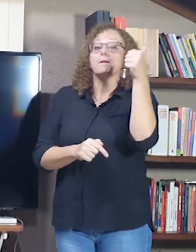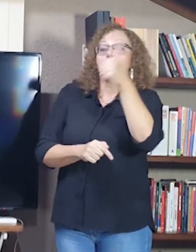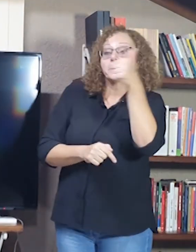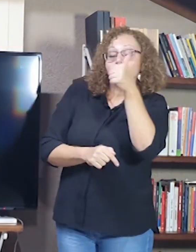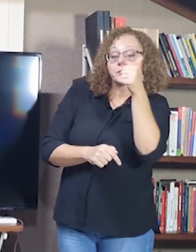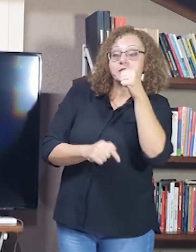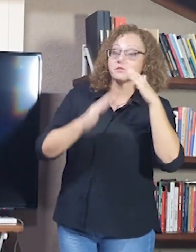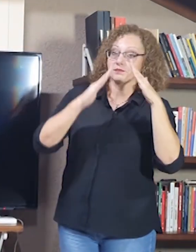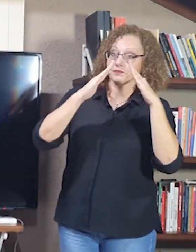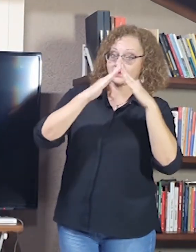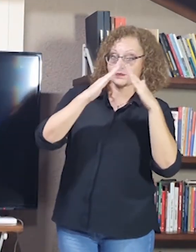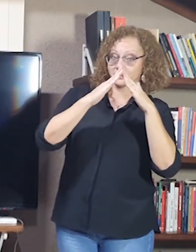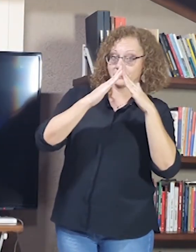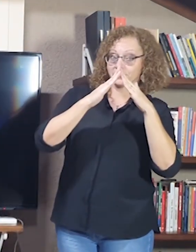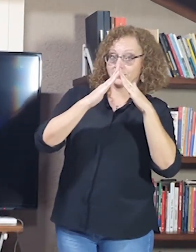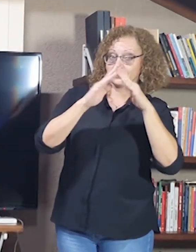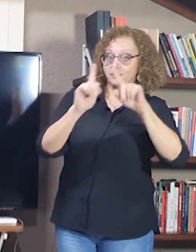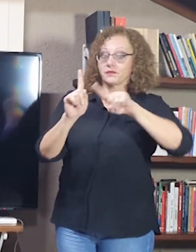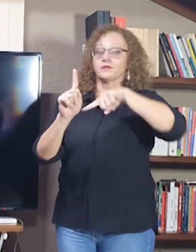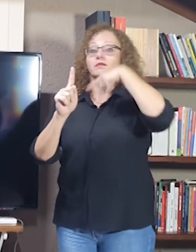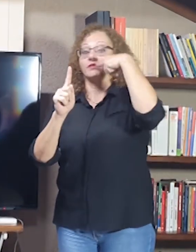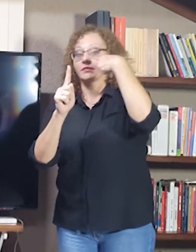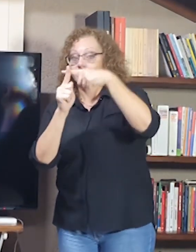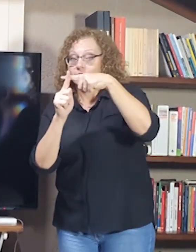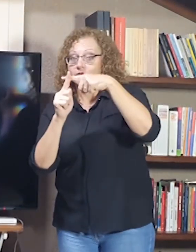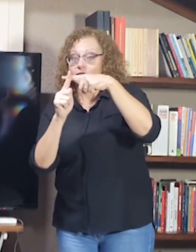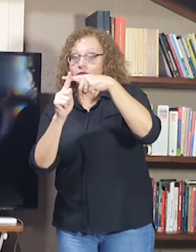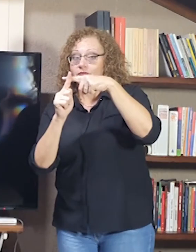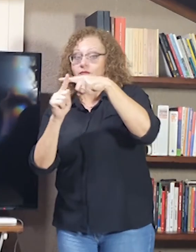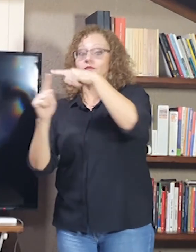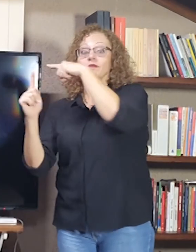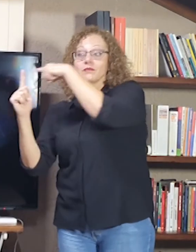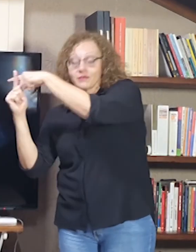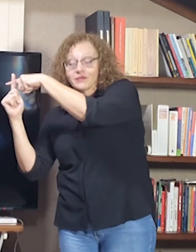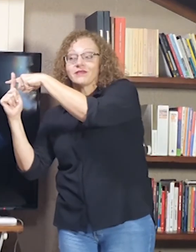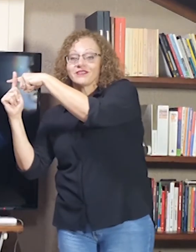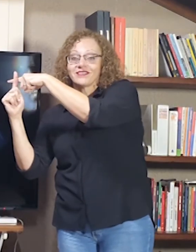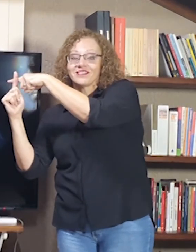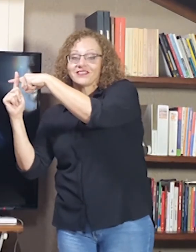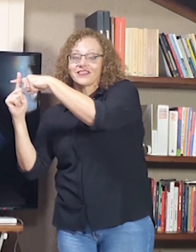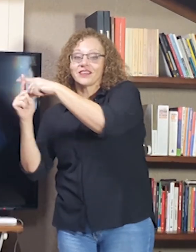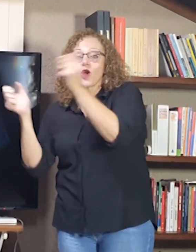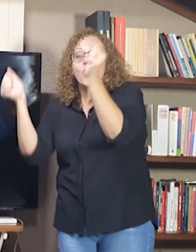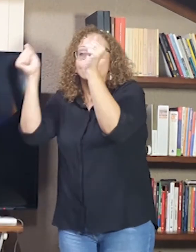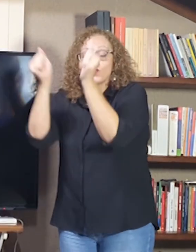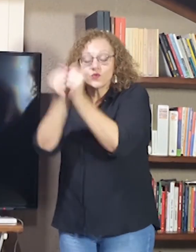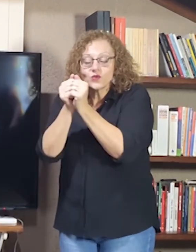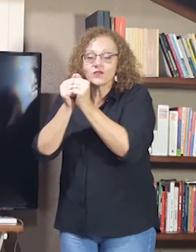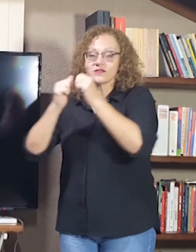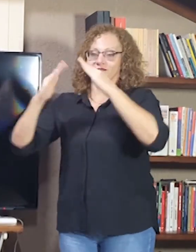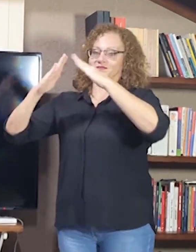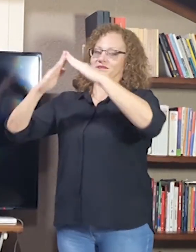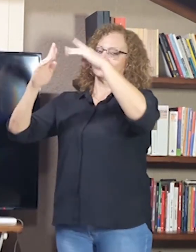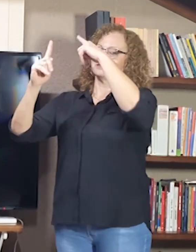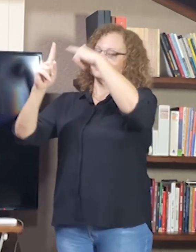Então, primeiro o sinal de casa, depois o sinal de cruz, que unidos formam o sinal de igreja.